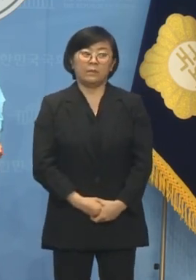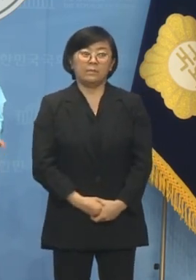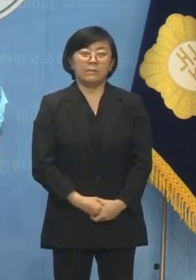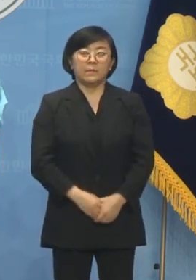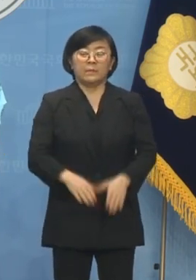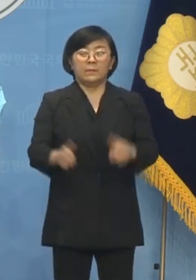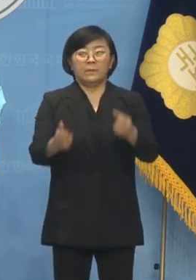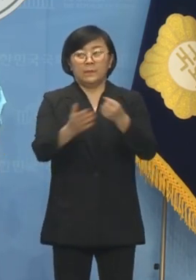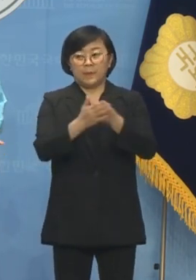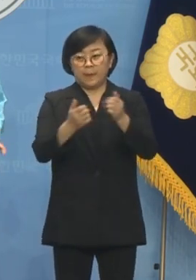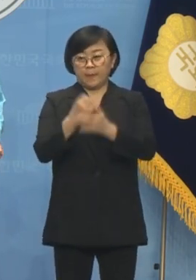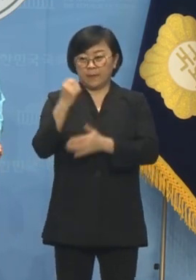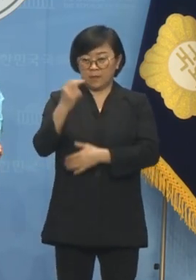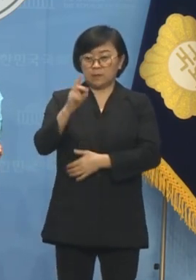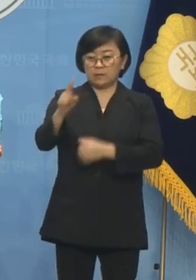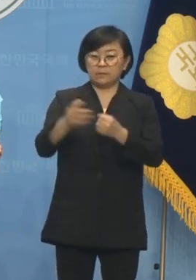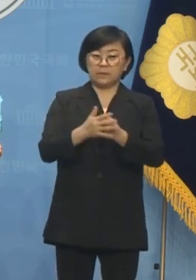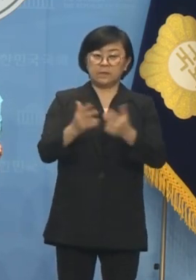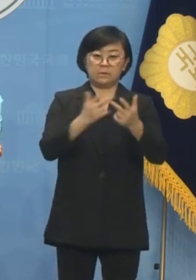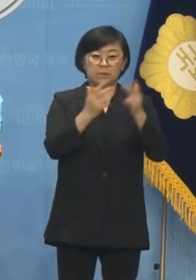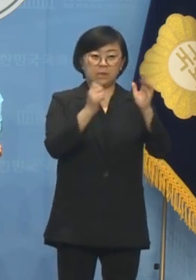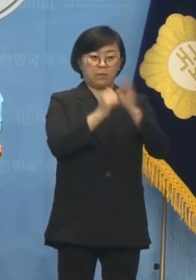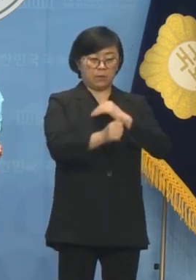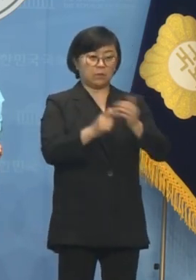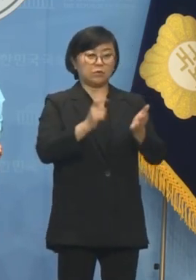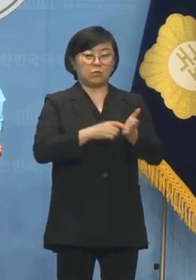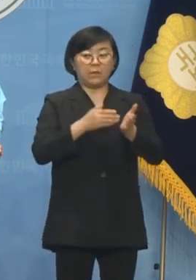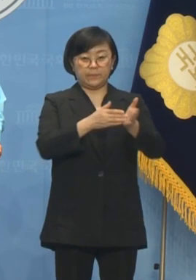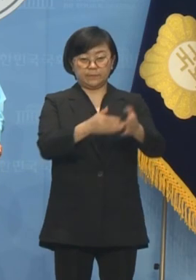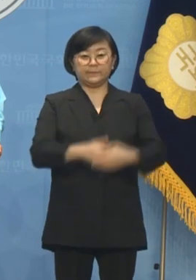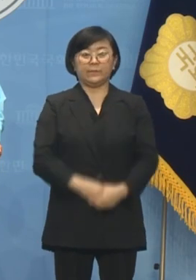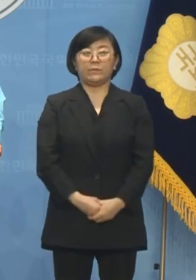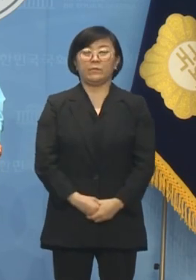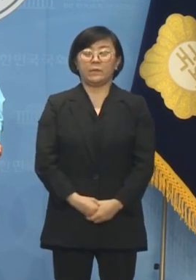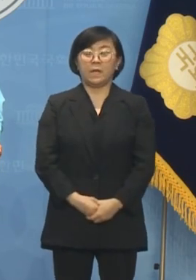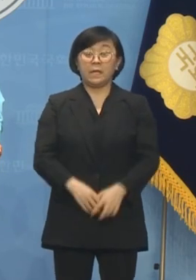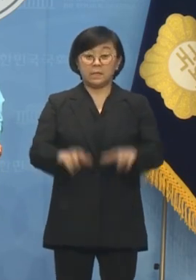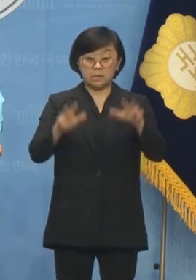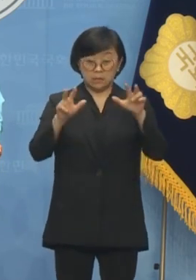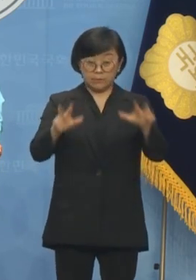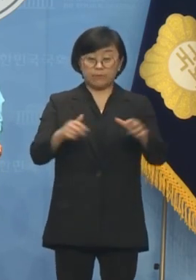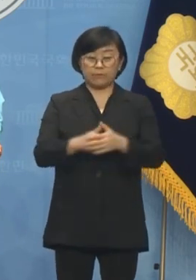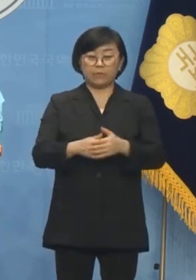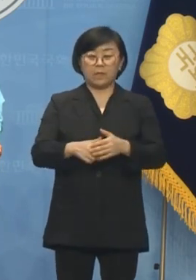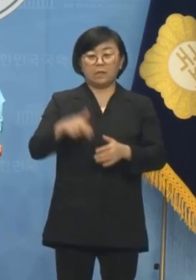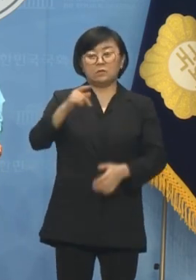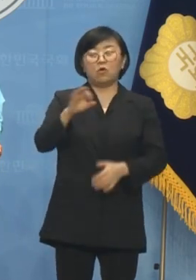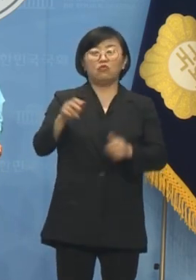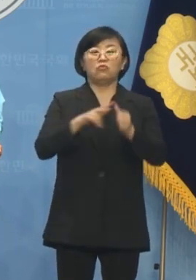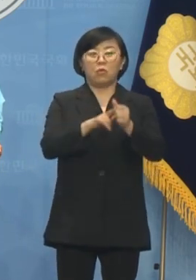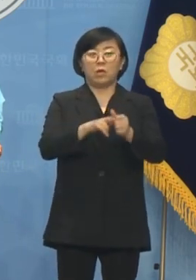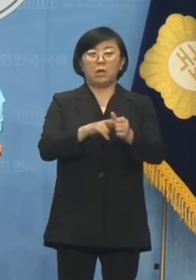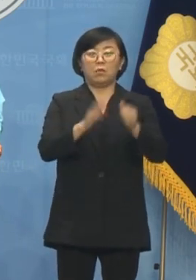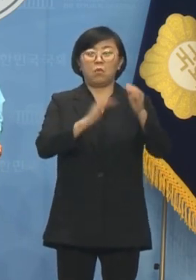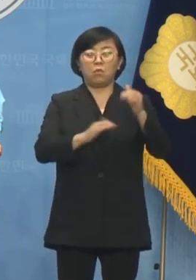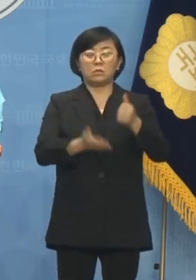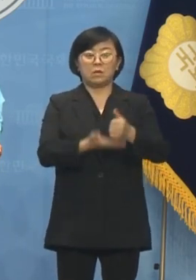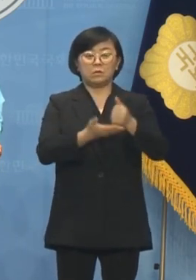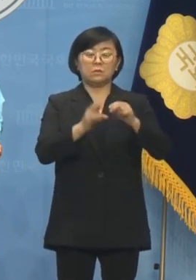이에 다시 한번 이재명 대표에게 촉구합니다. 지금 당장 정태후보의 공천을